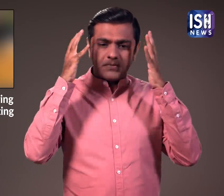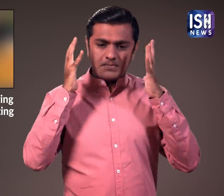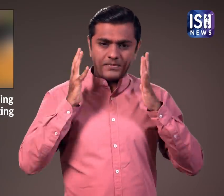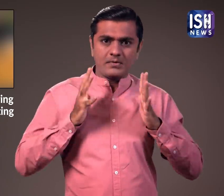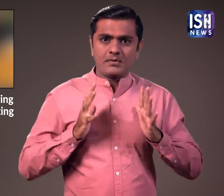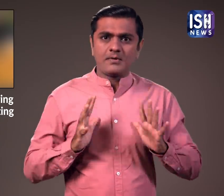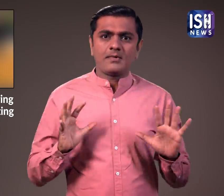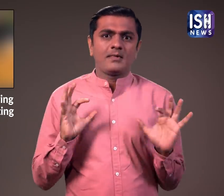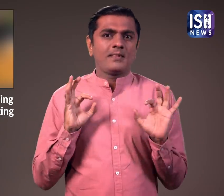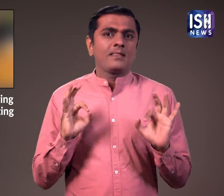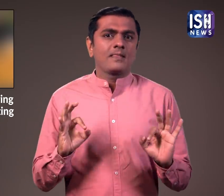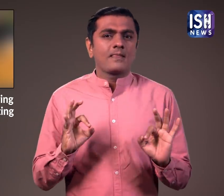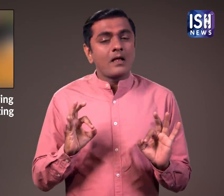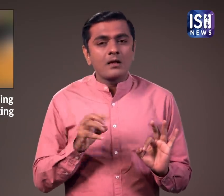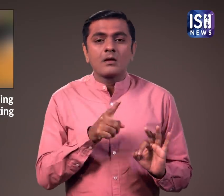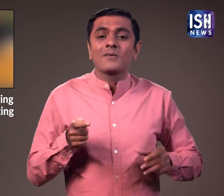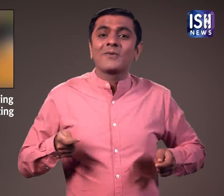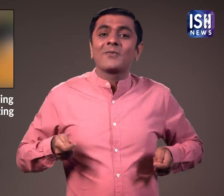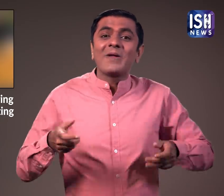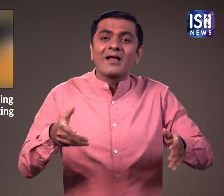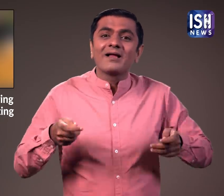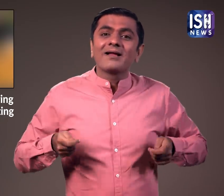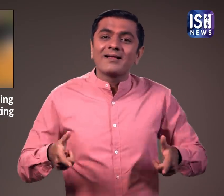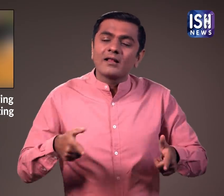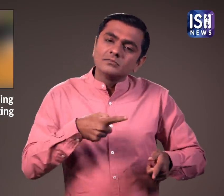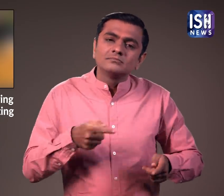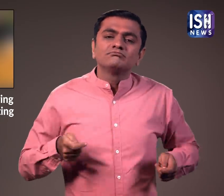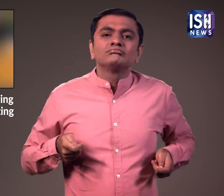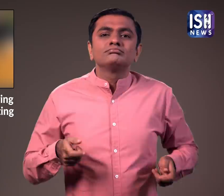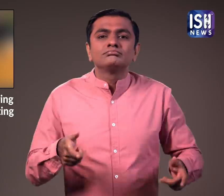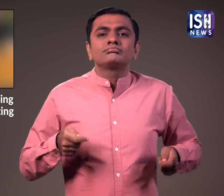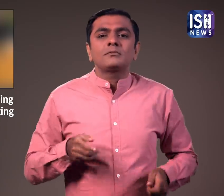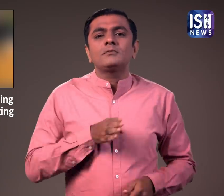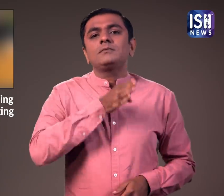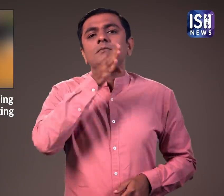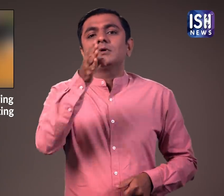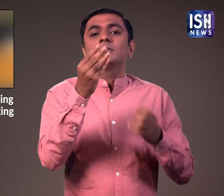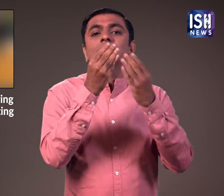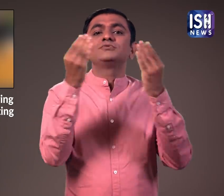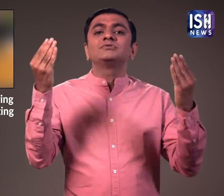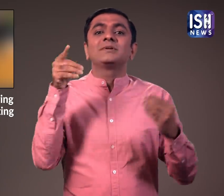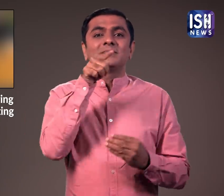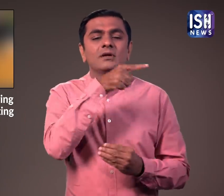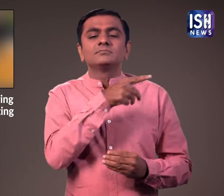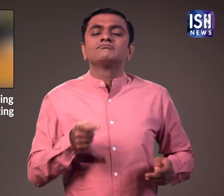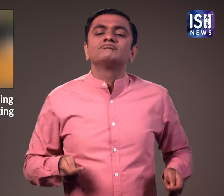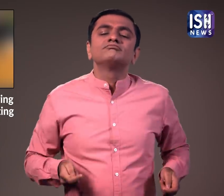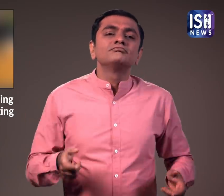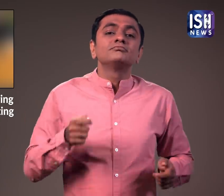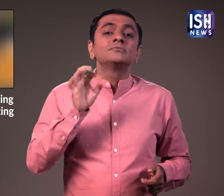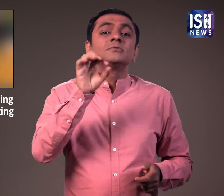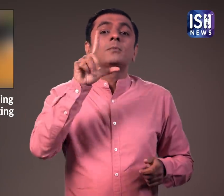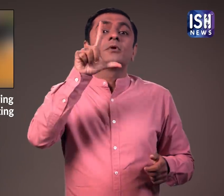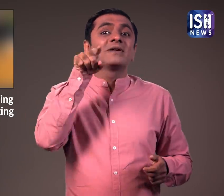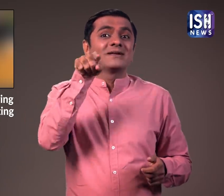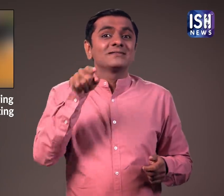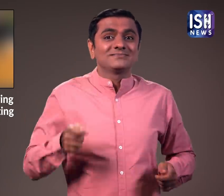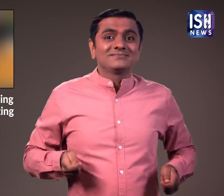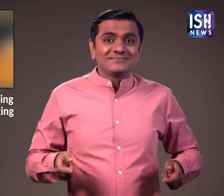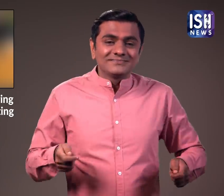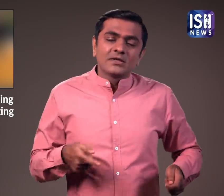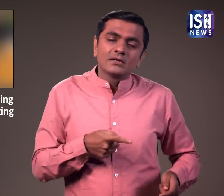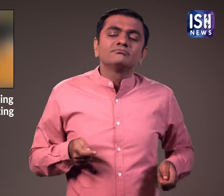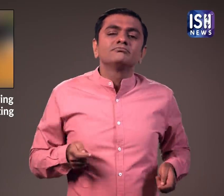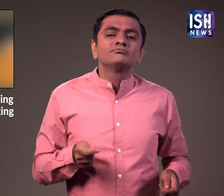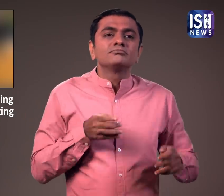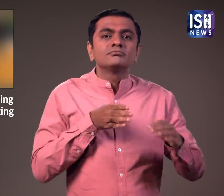था।